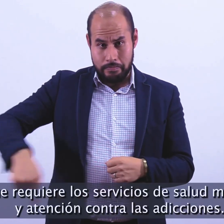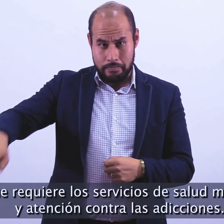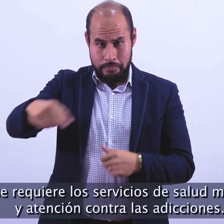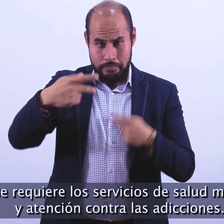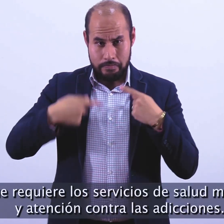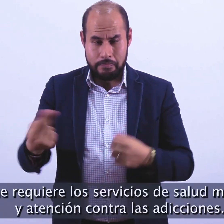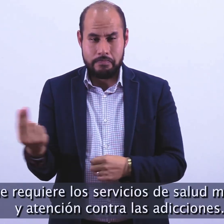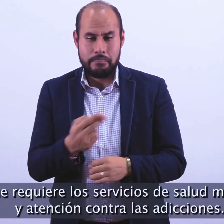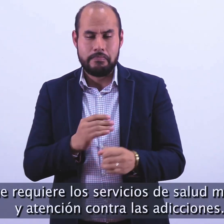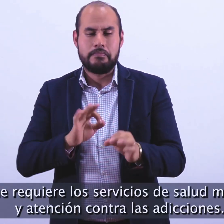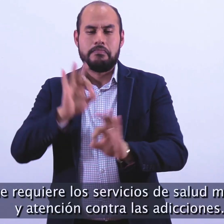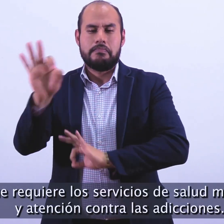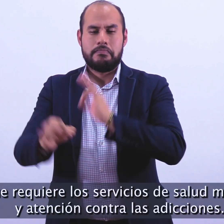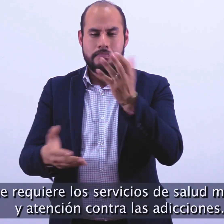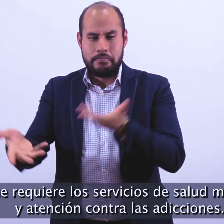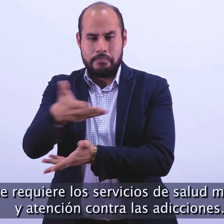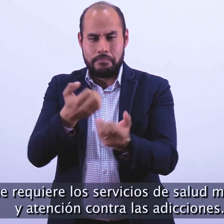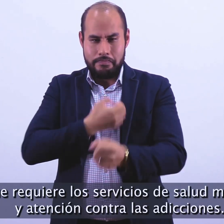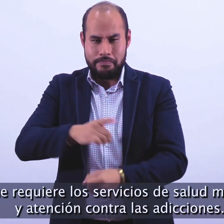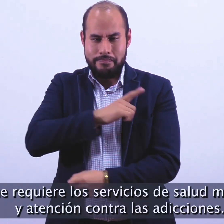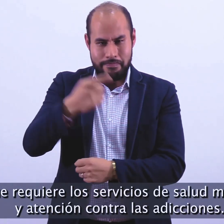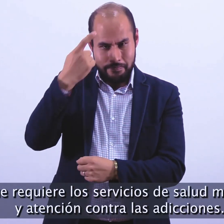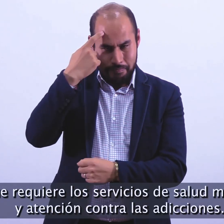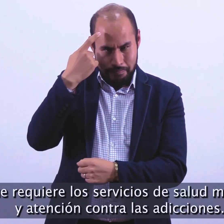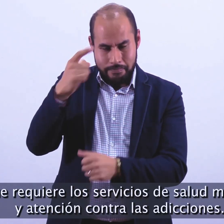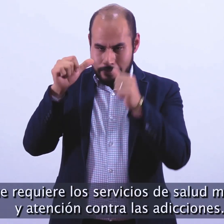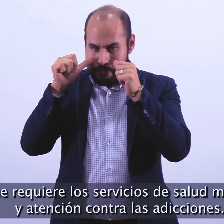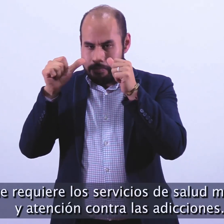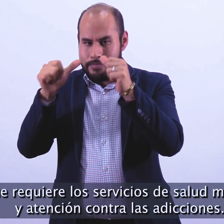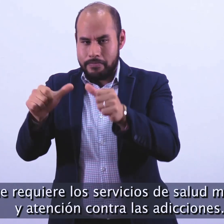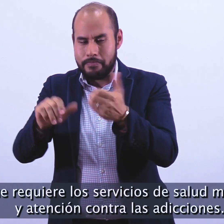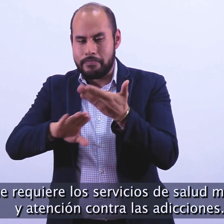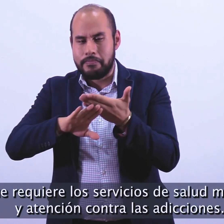requieren los servicios de salud mental y atención contra las adicciones.